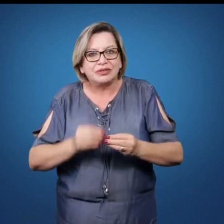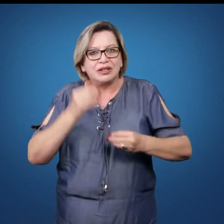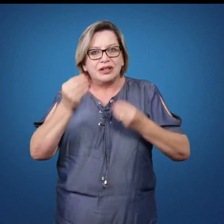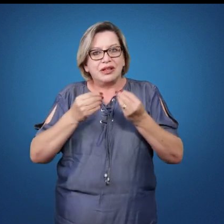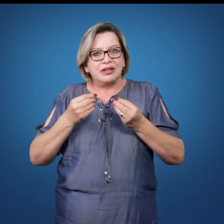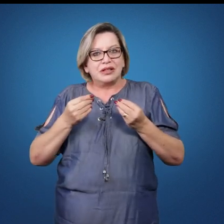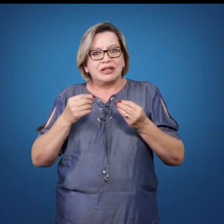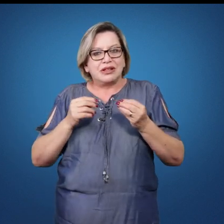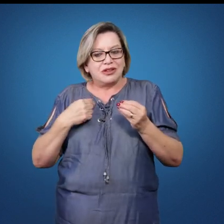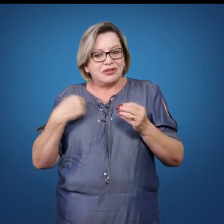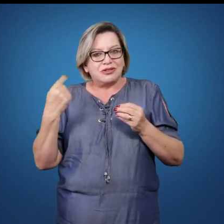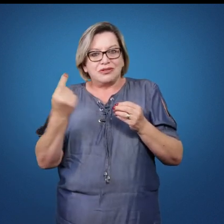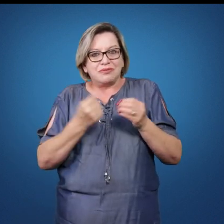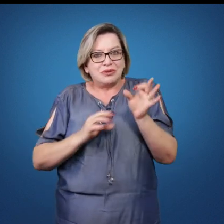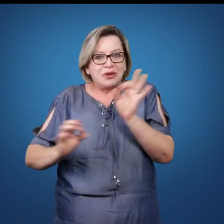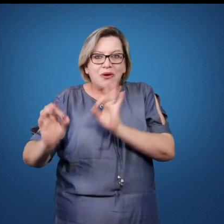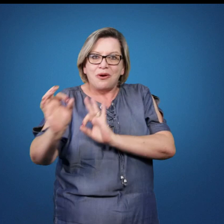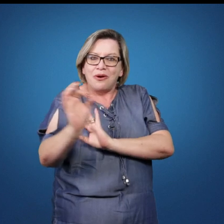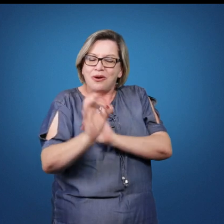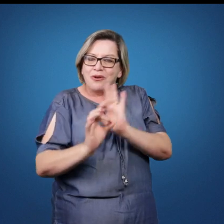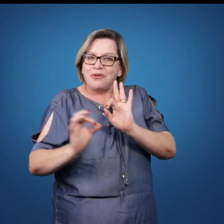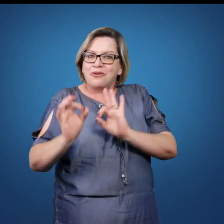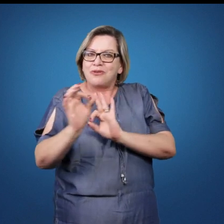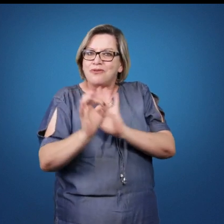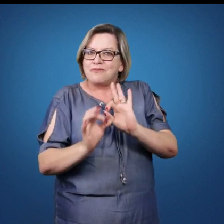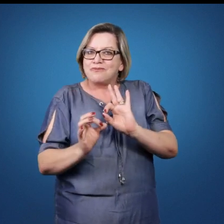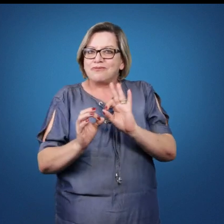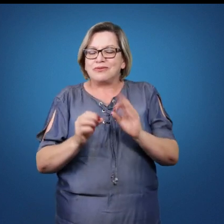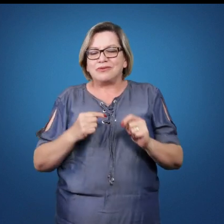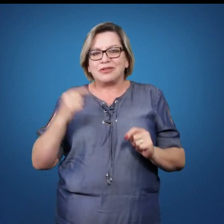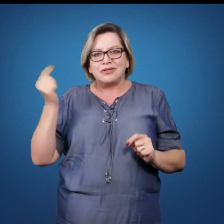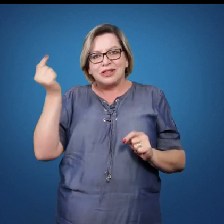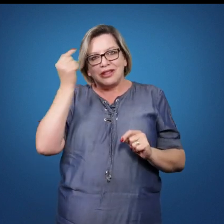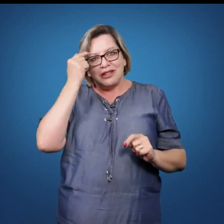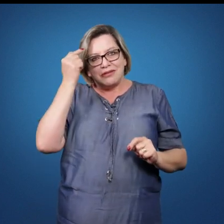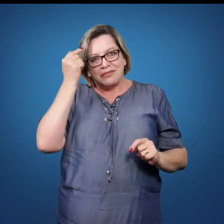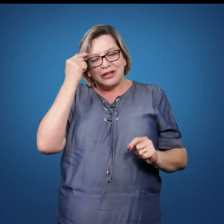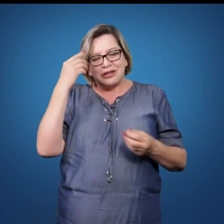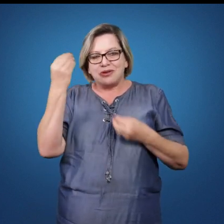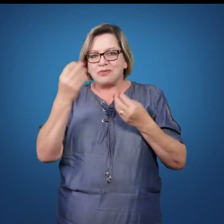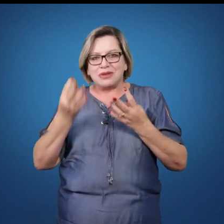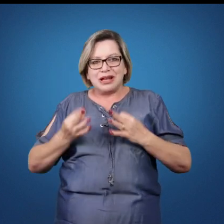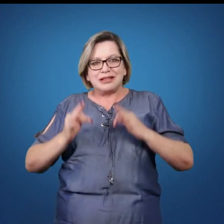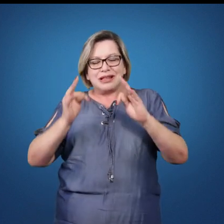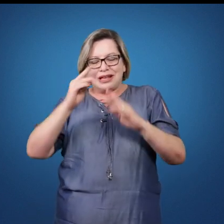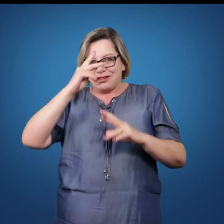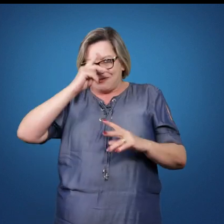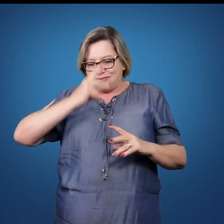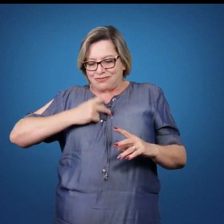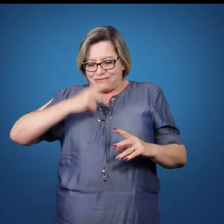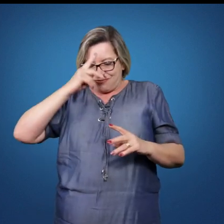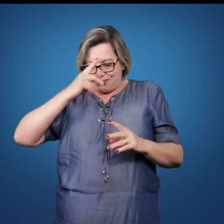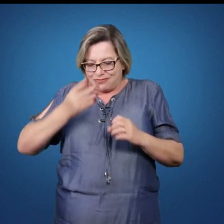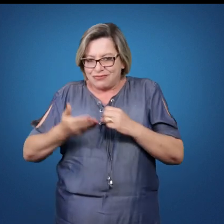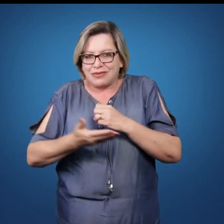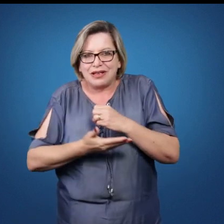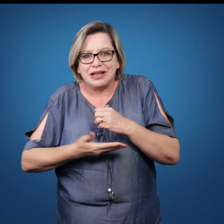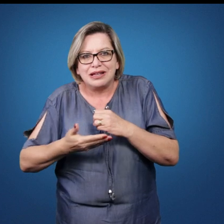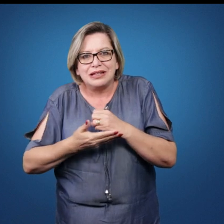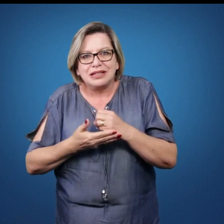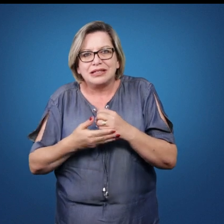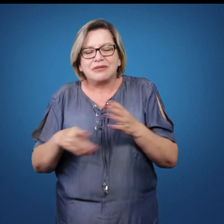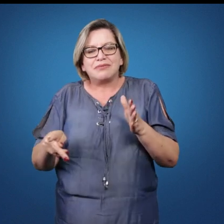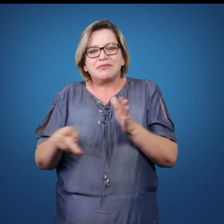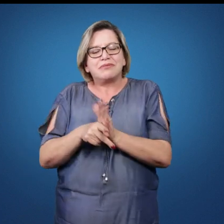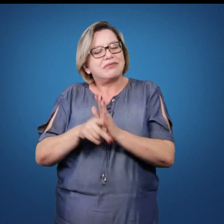iremos, então, organizar com que vocês pensem, a partir da técnica individual, do fundamento, em